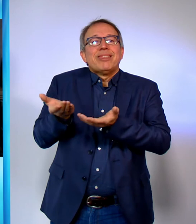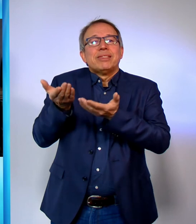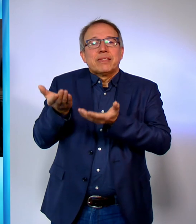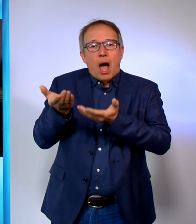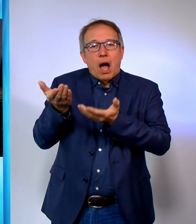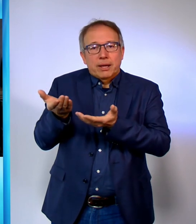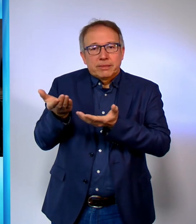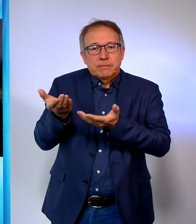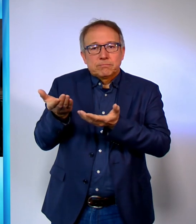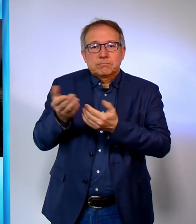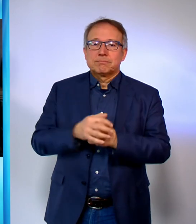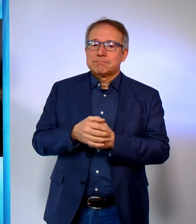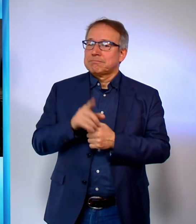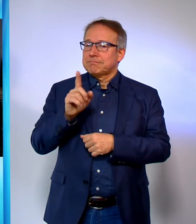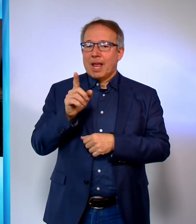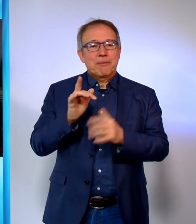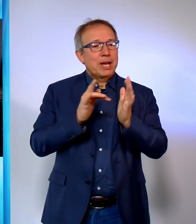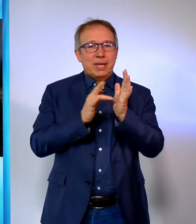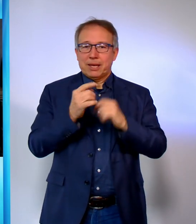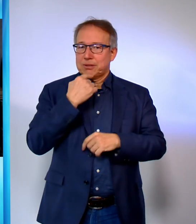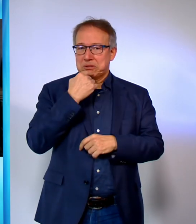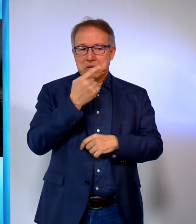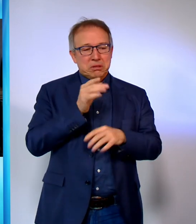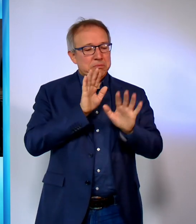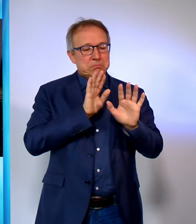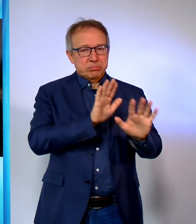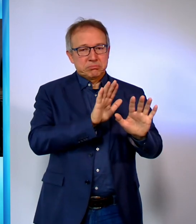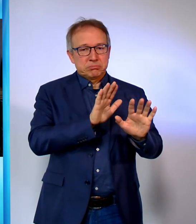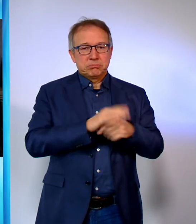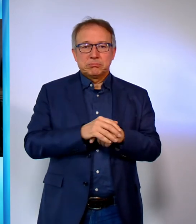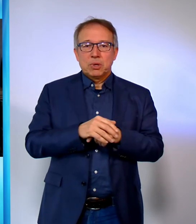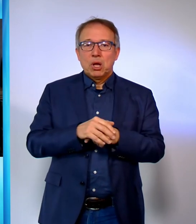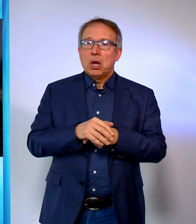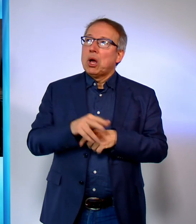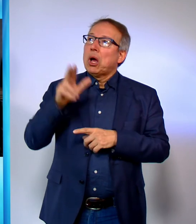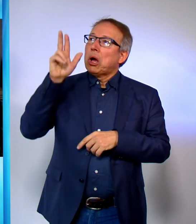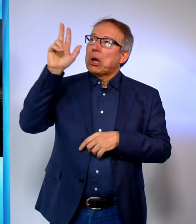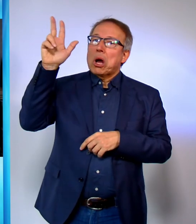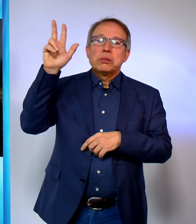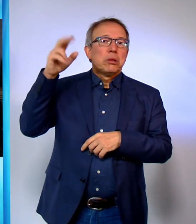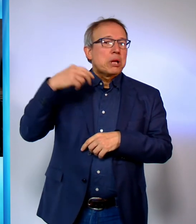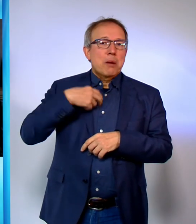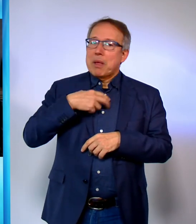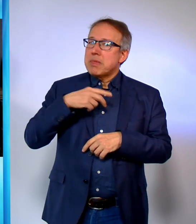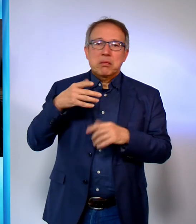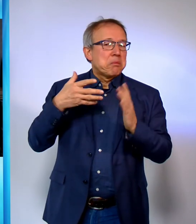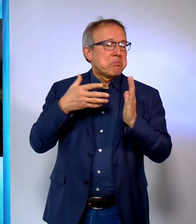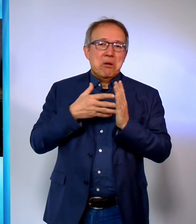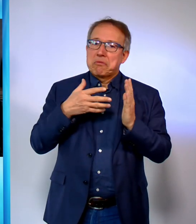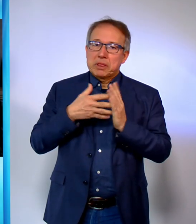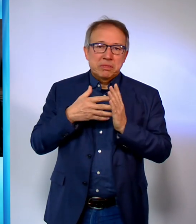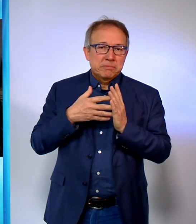Händen tragen. Der Sohn Gottes lehnt ab. Gott lässt sich nicht als Beweismittel